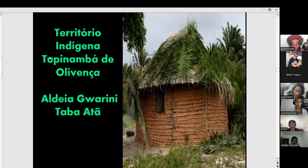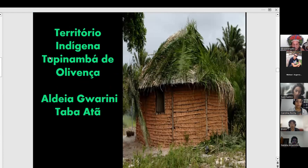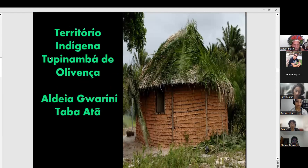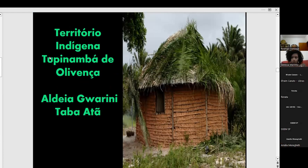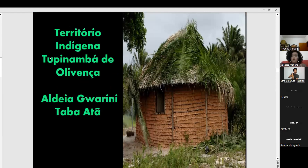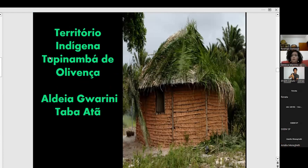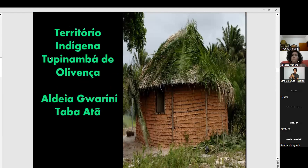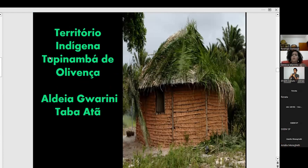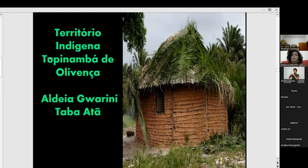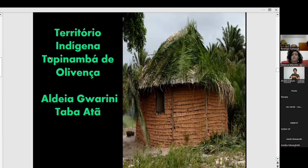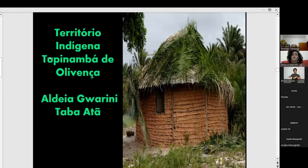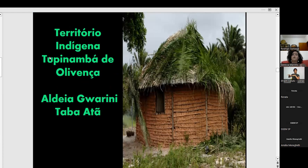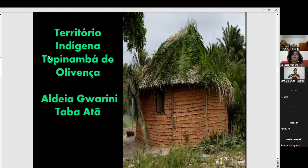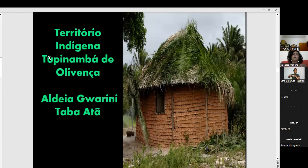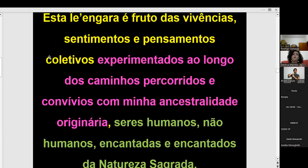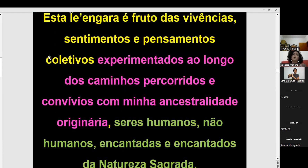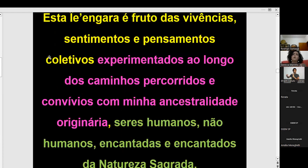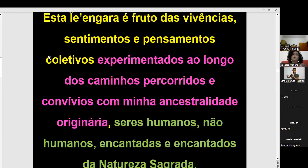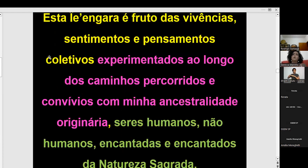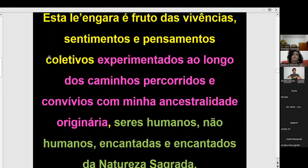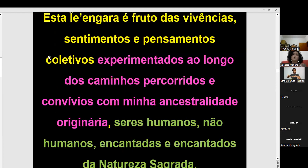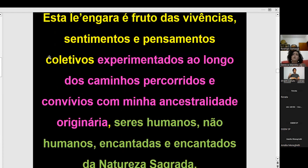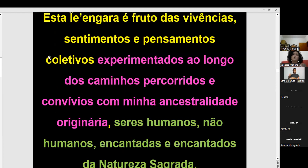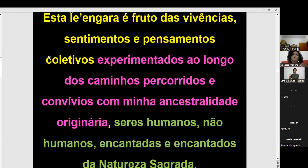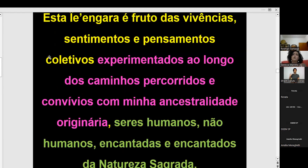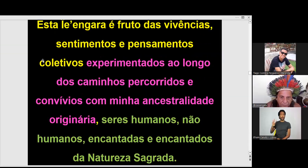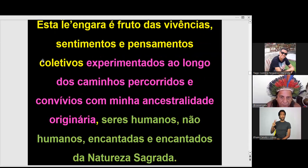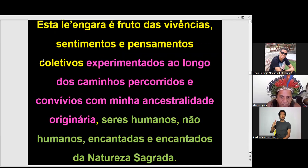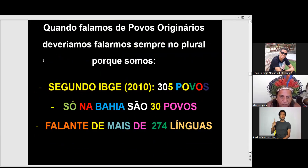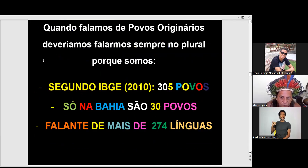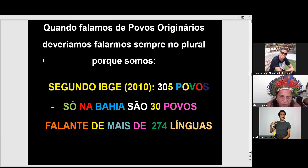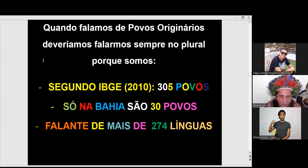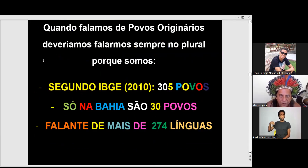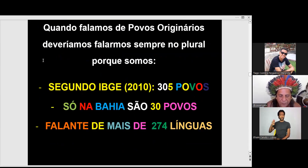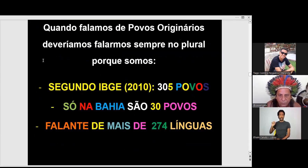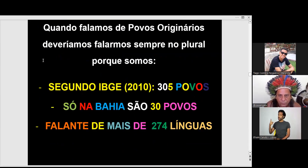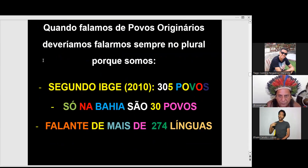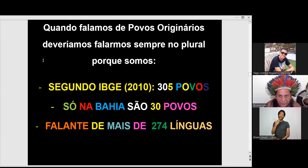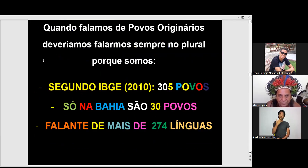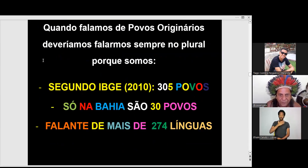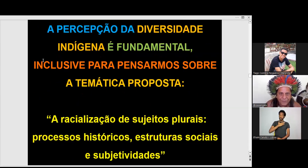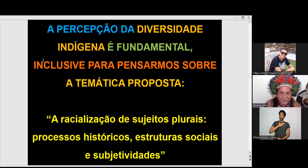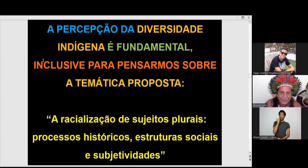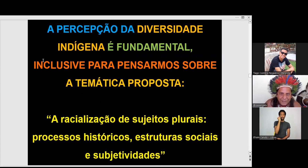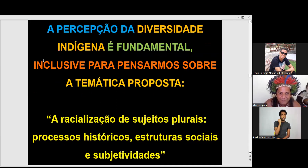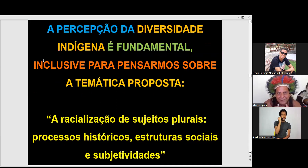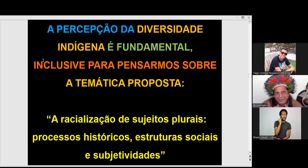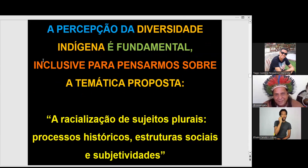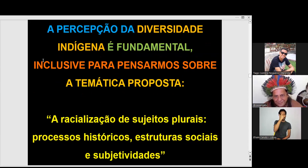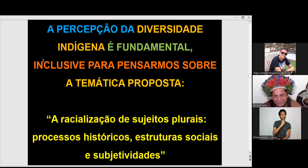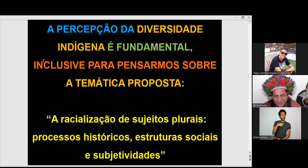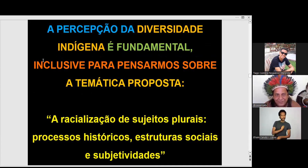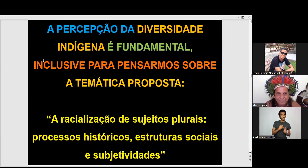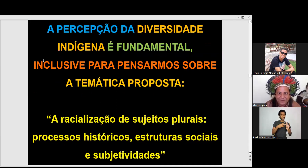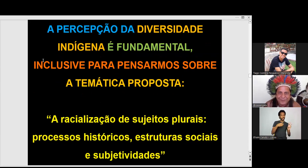têm as suas representações, seus movimentos, eu falo a partir dessa experiência que a gente tem como indígena e da luta, tá certo? E aí, para